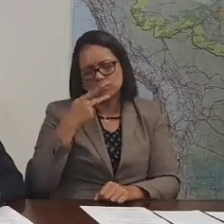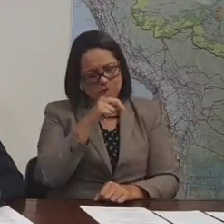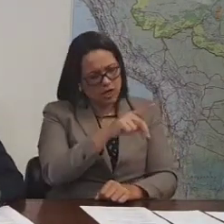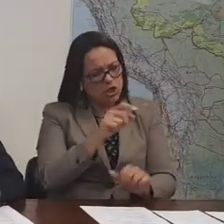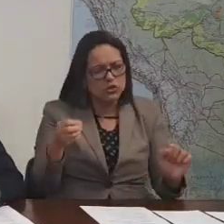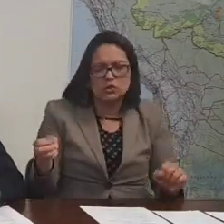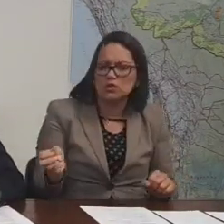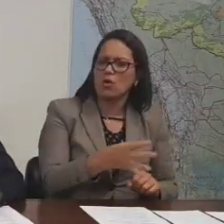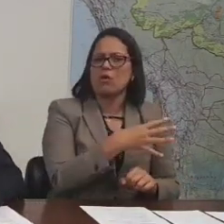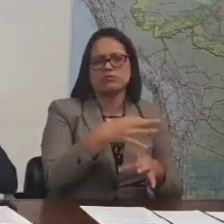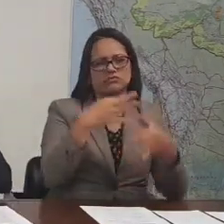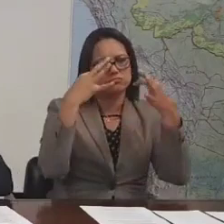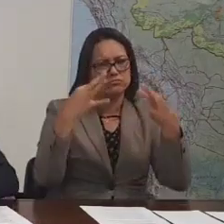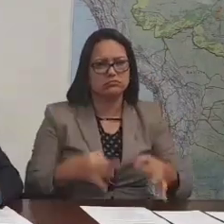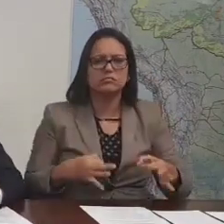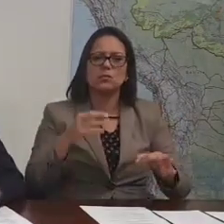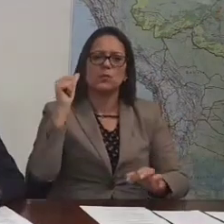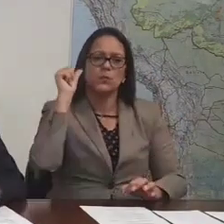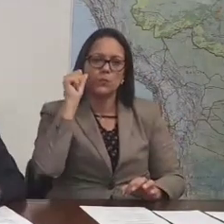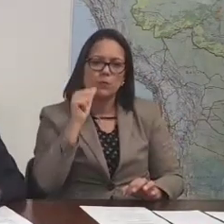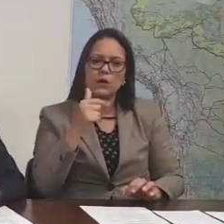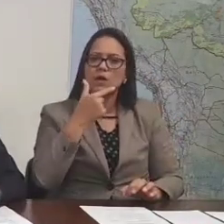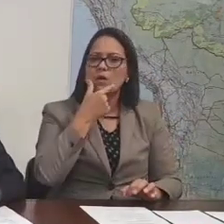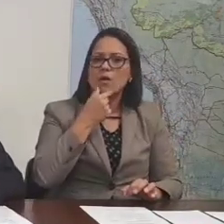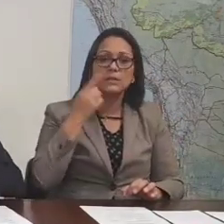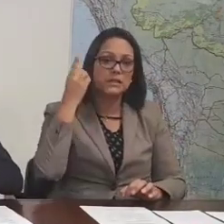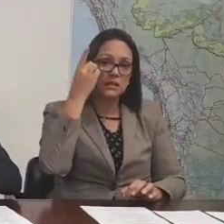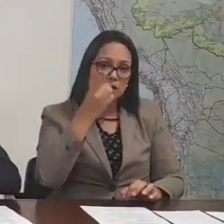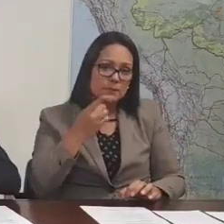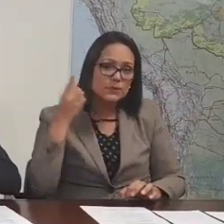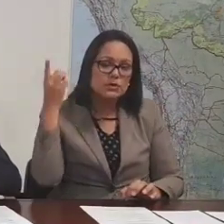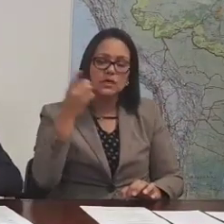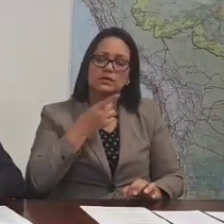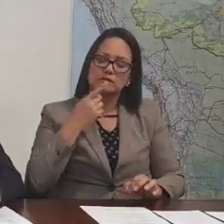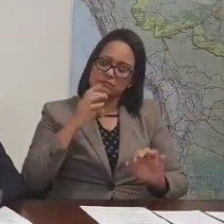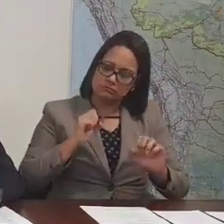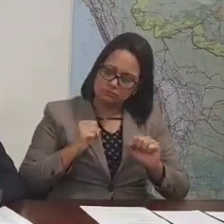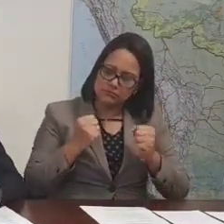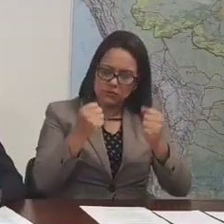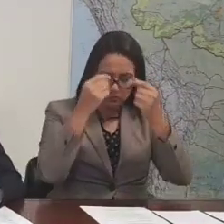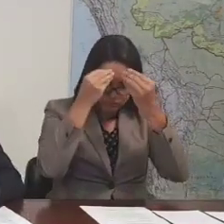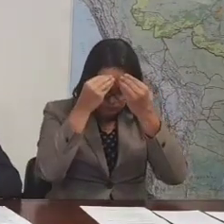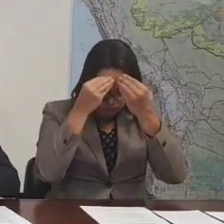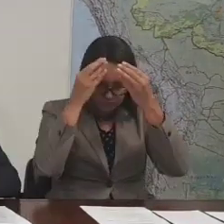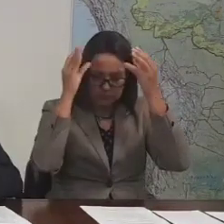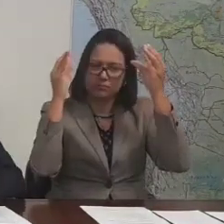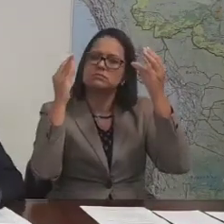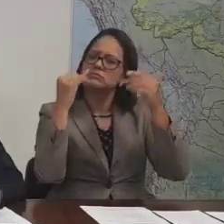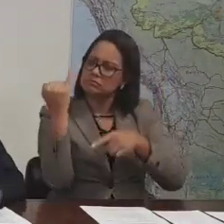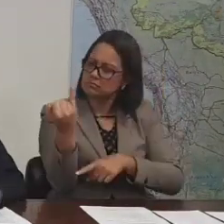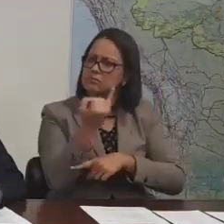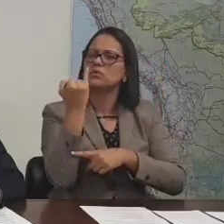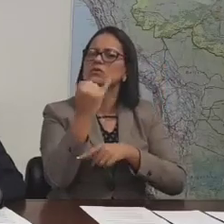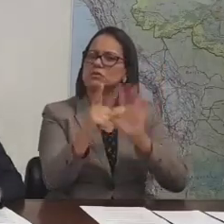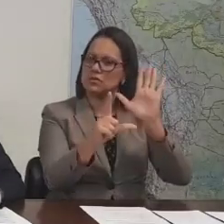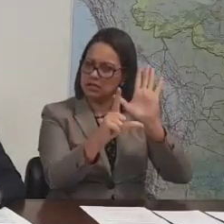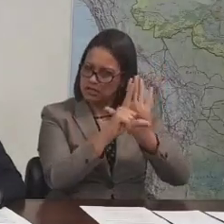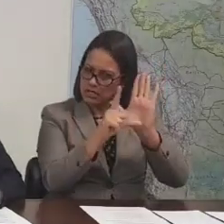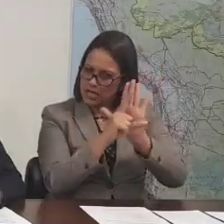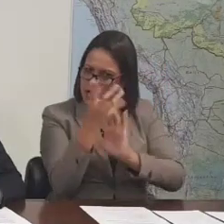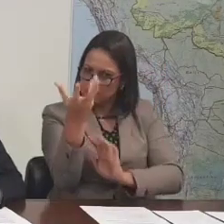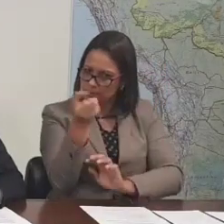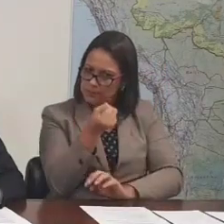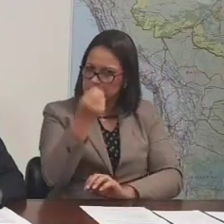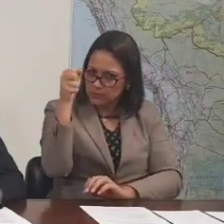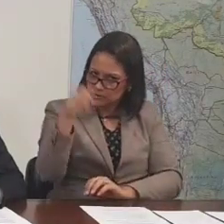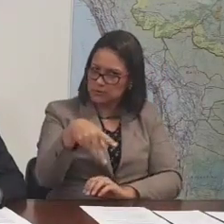toda a certeza, os deputados e deputadas estão cada vez mais conscientes dessa importante reforma para o